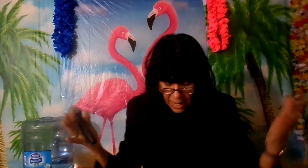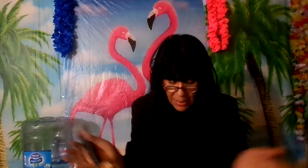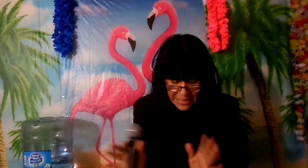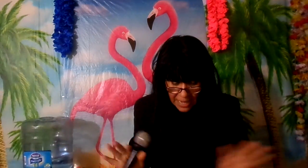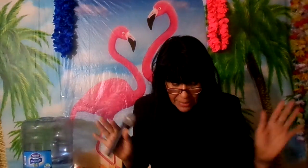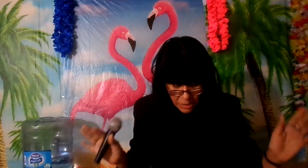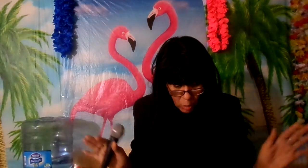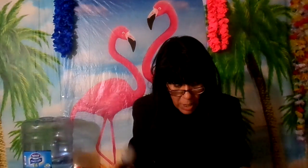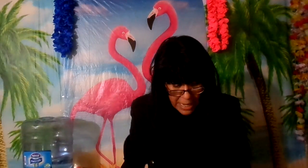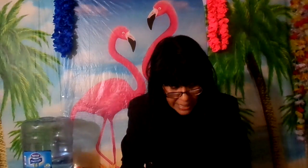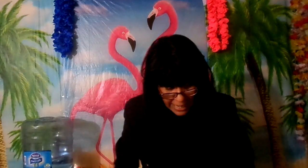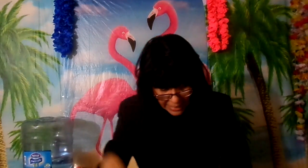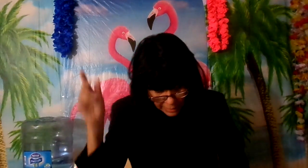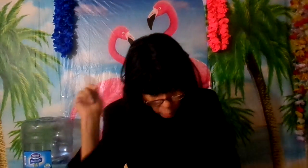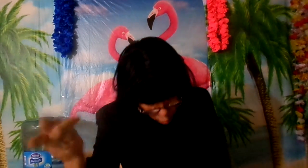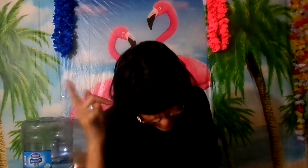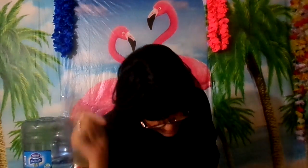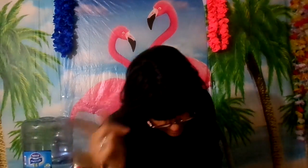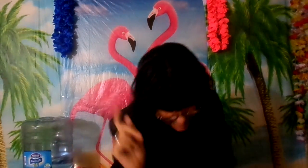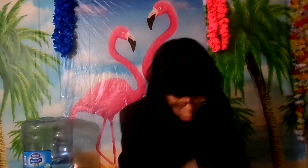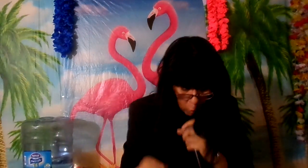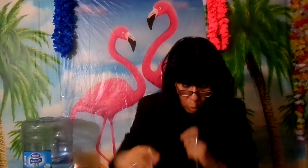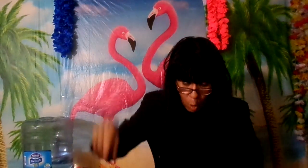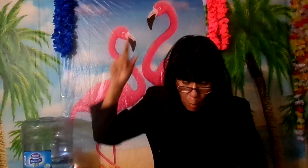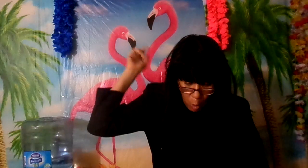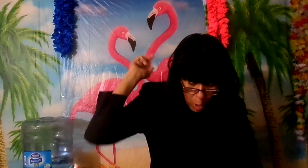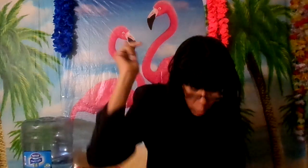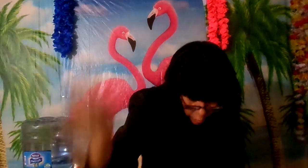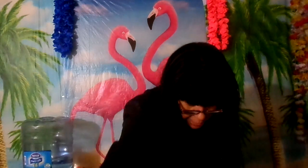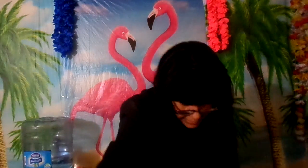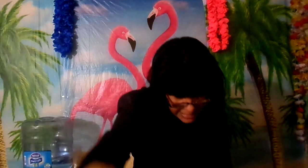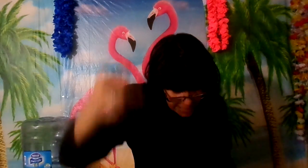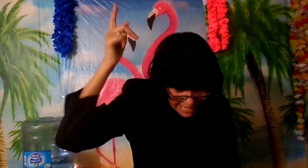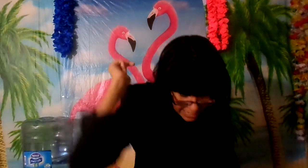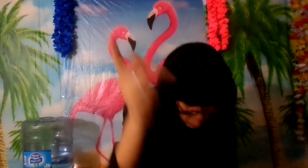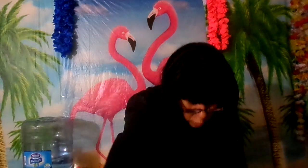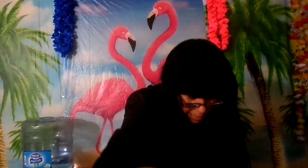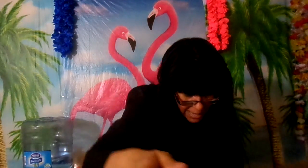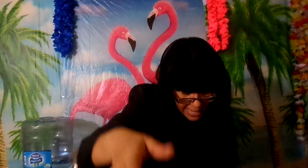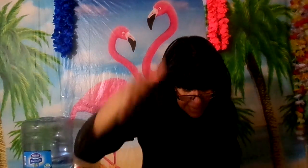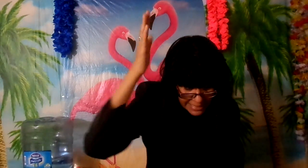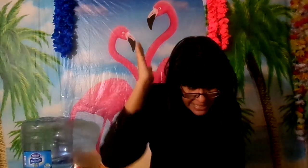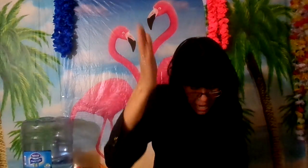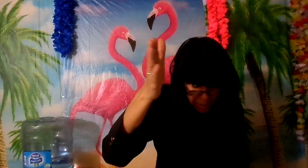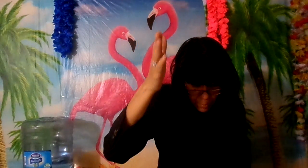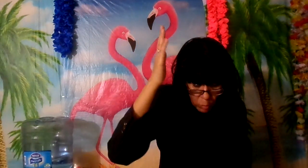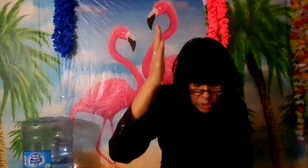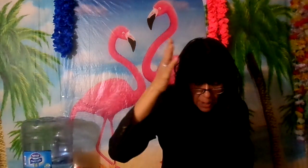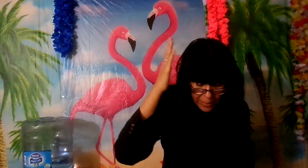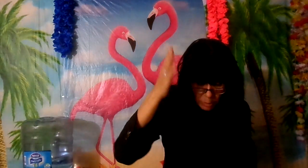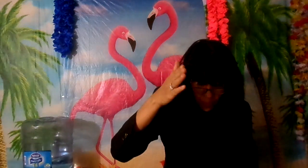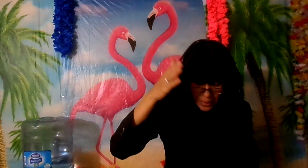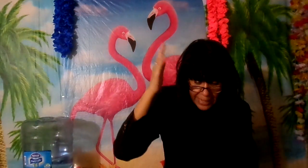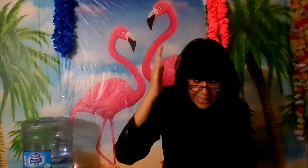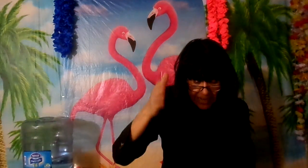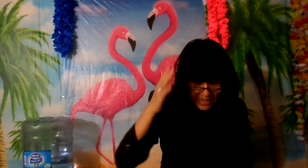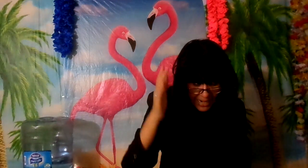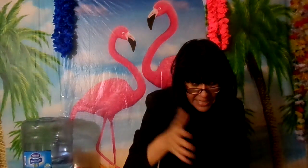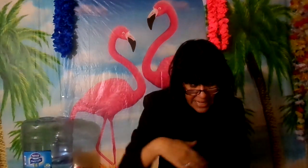jamás se ha visto que a ninguna estrella como el oriente se le ha alguna llave muchas menos para que le realice